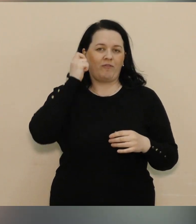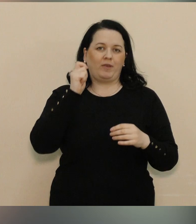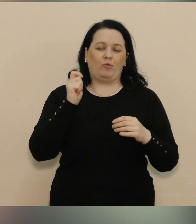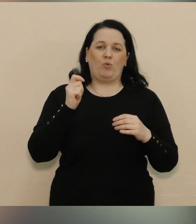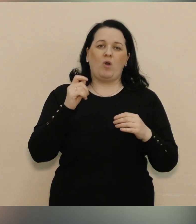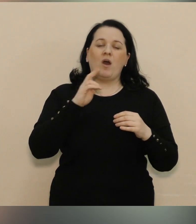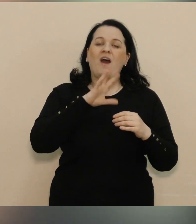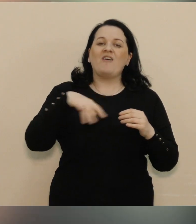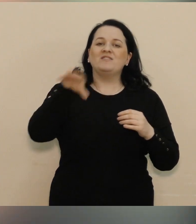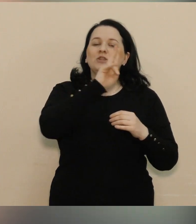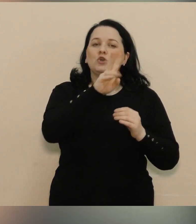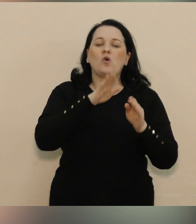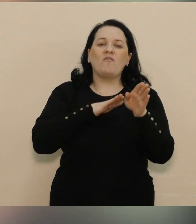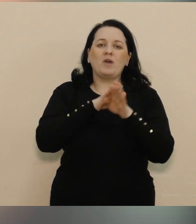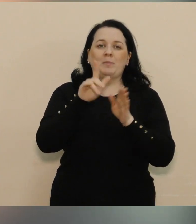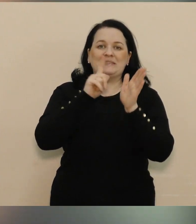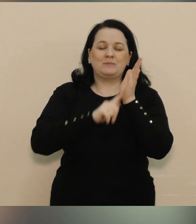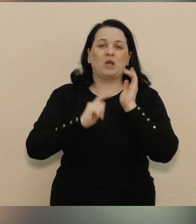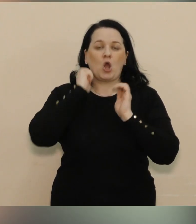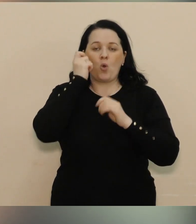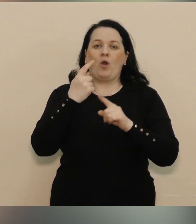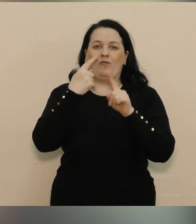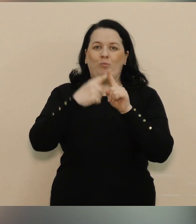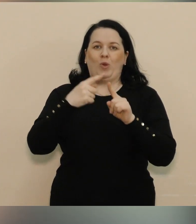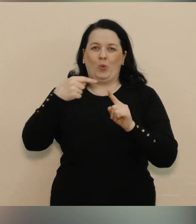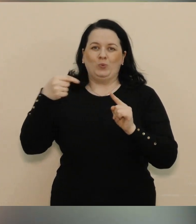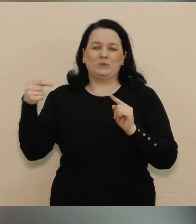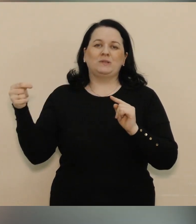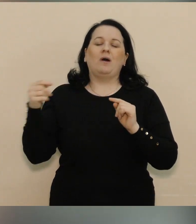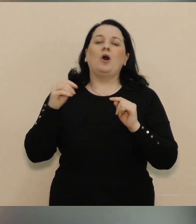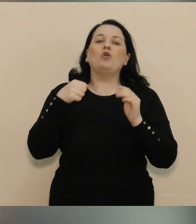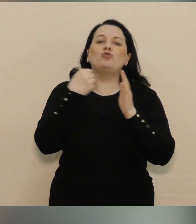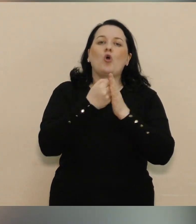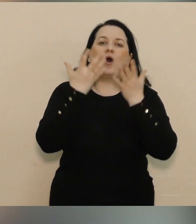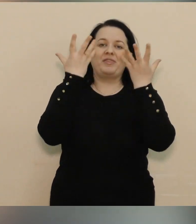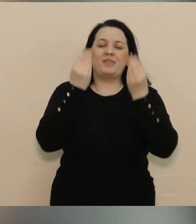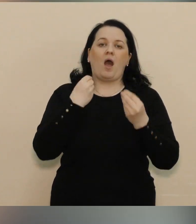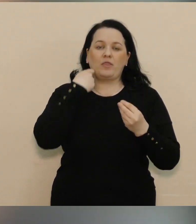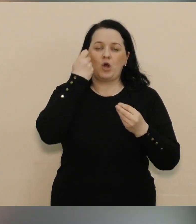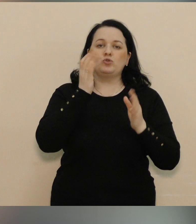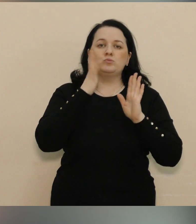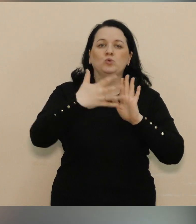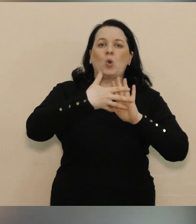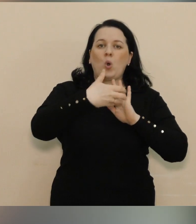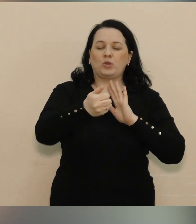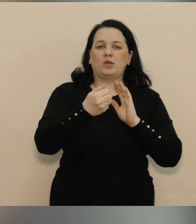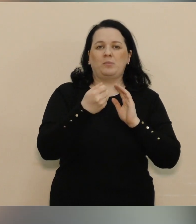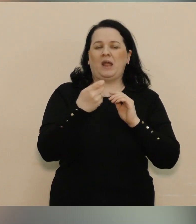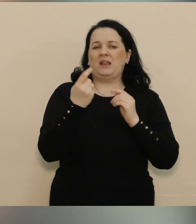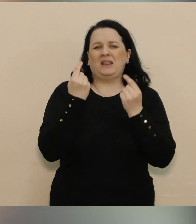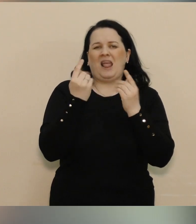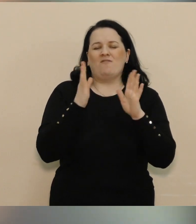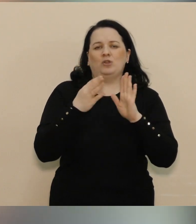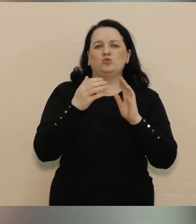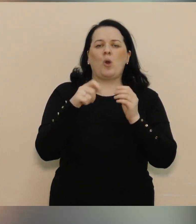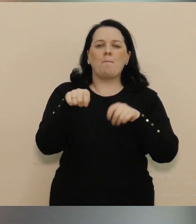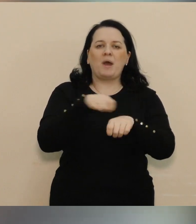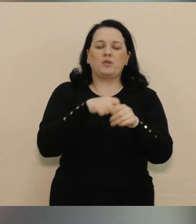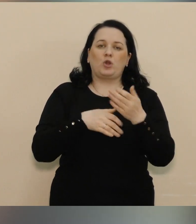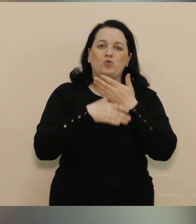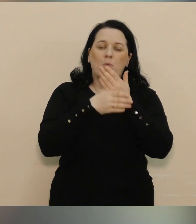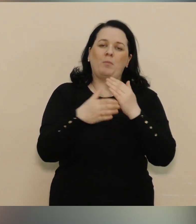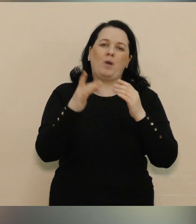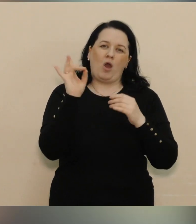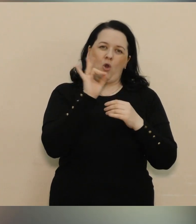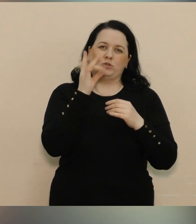хто виповнилось 70 років плюс, до дня народження будуть отримувати невеличку матеріальну допомогу в розмірі